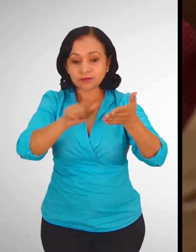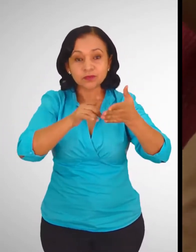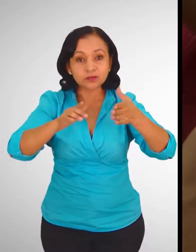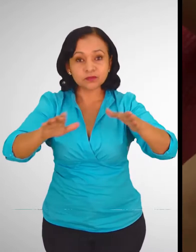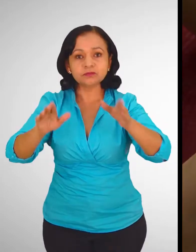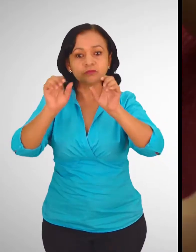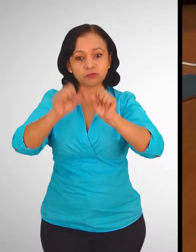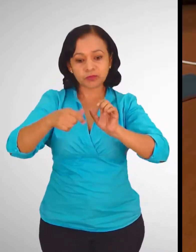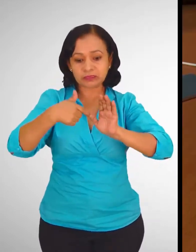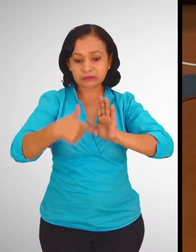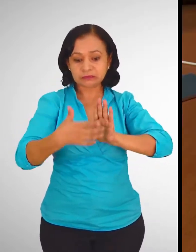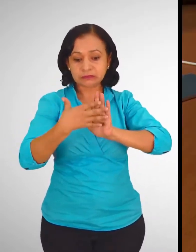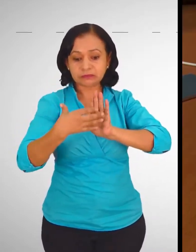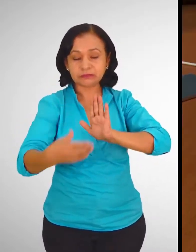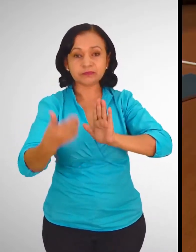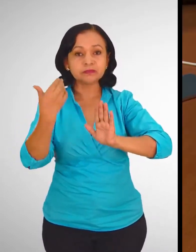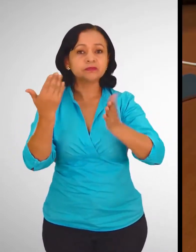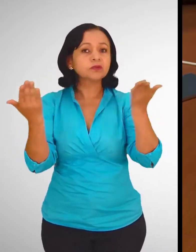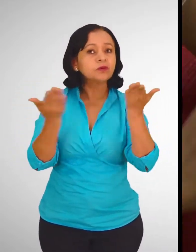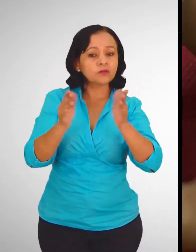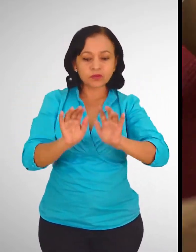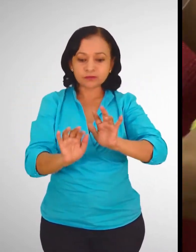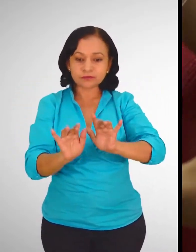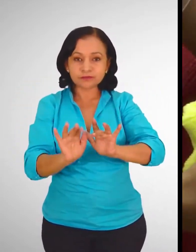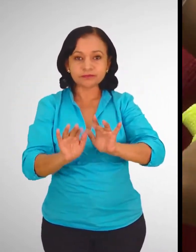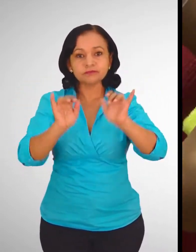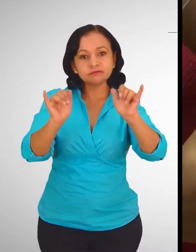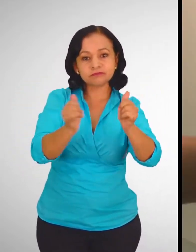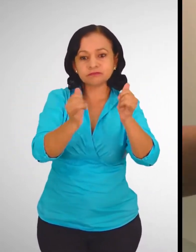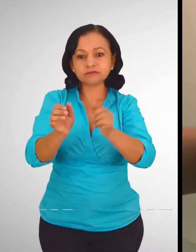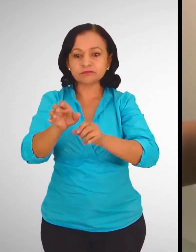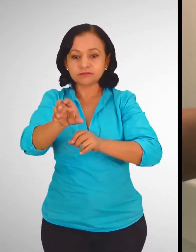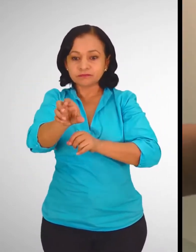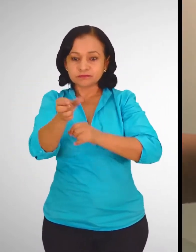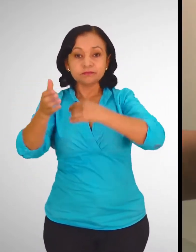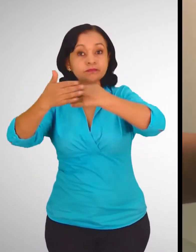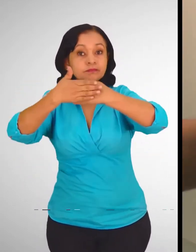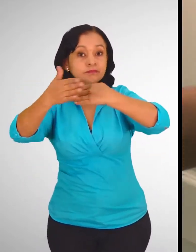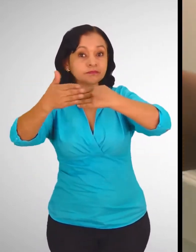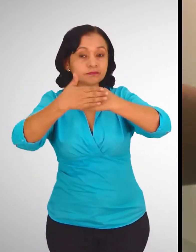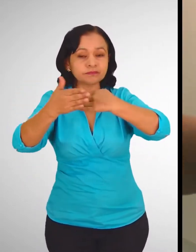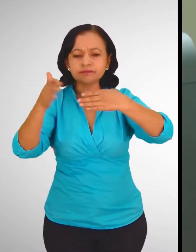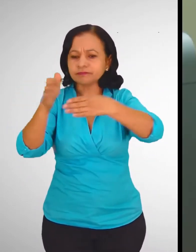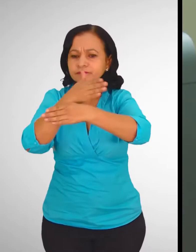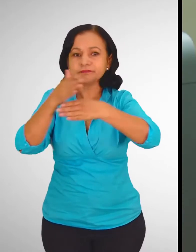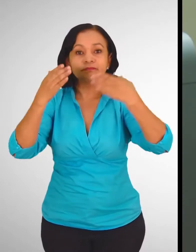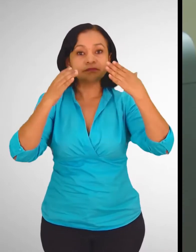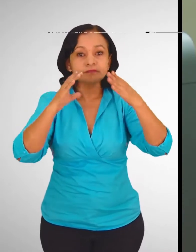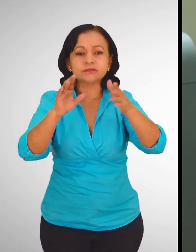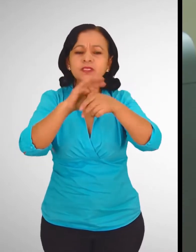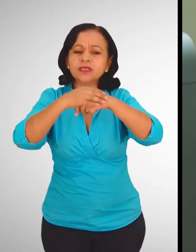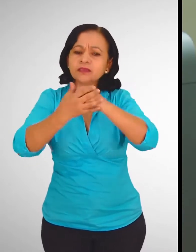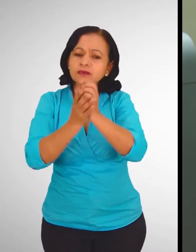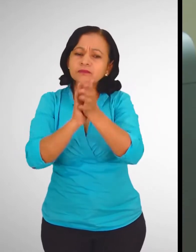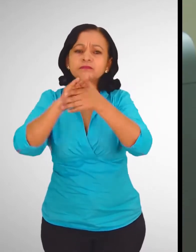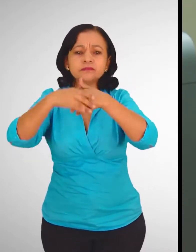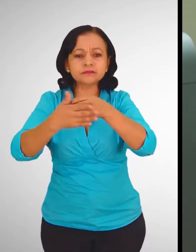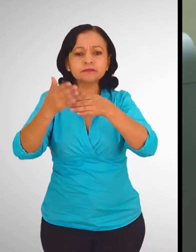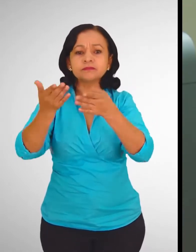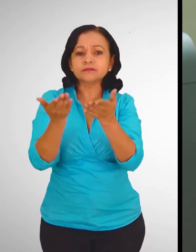podrían estar contaminadas, como teclados, juguetes, agarraderos de puertas, entre otros. Lavemos nuestras manos antes de tocarnos